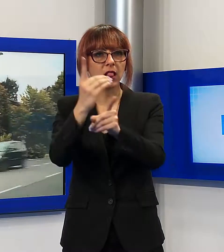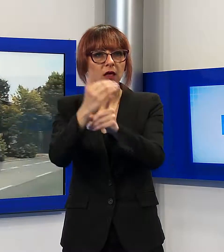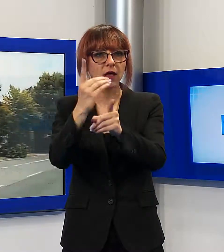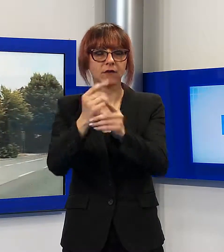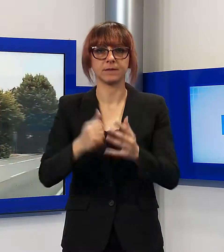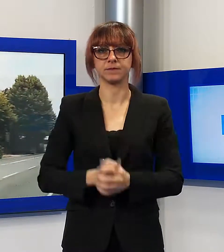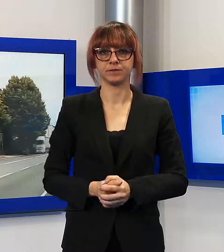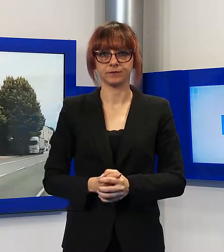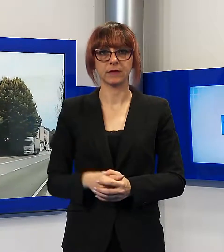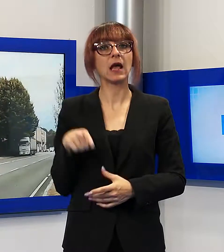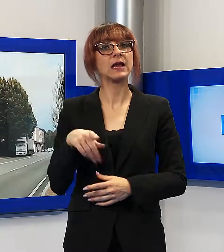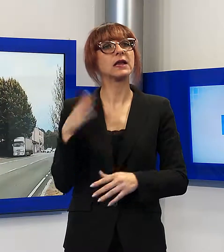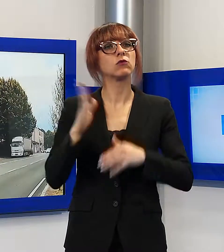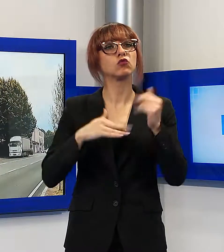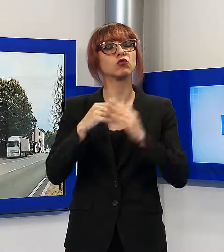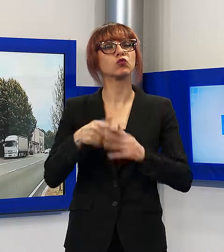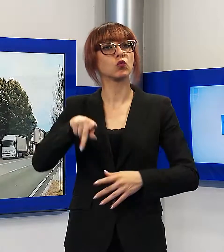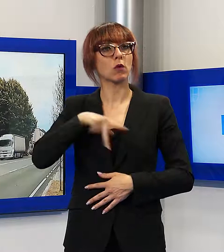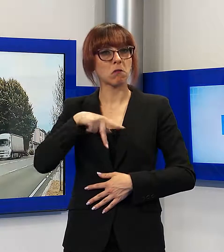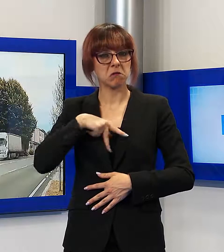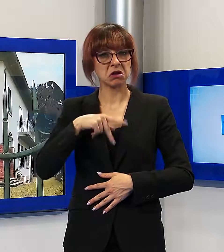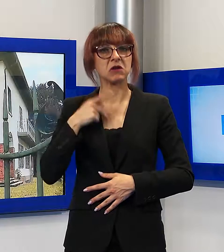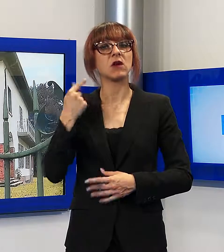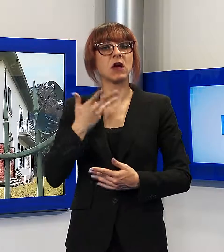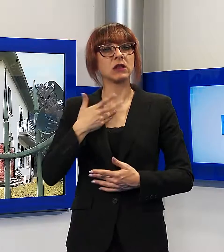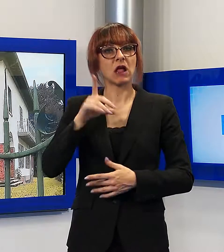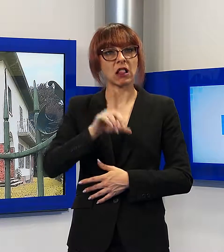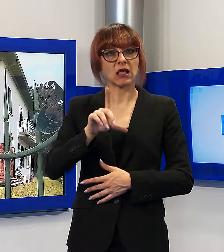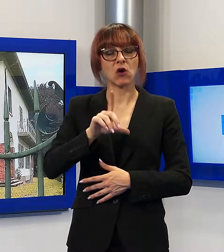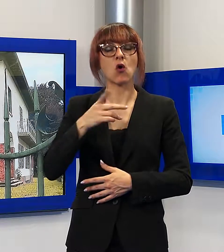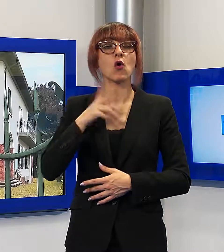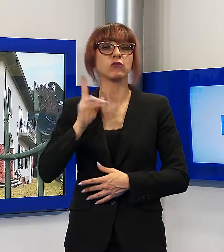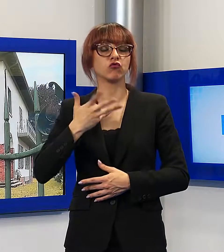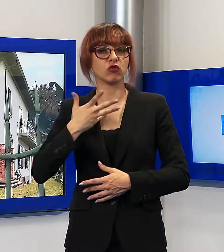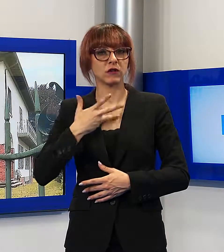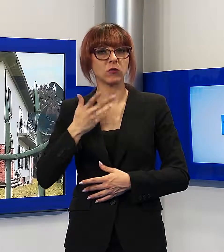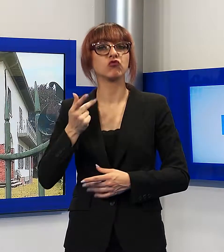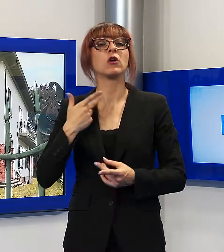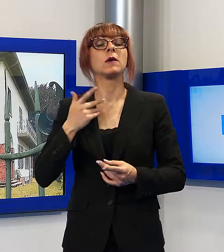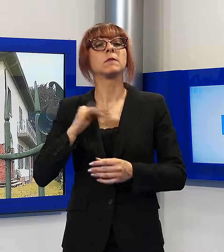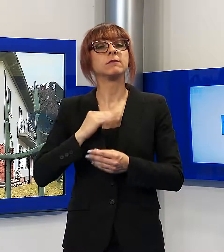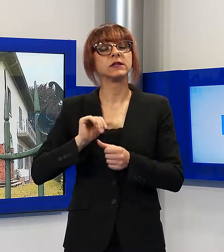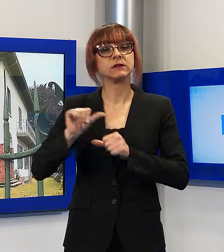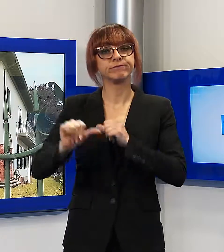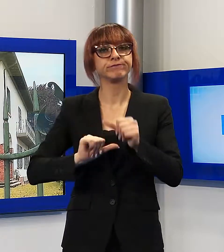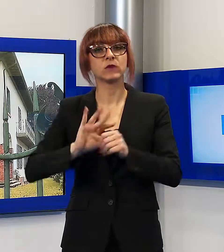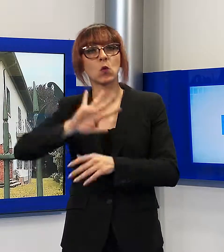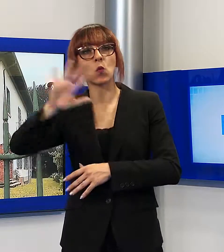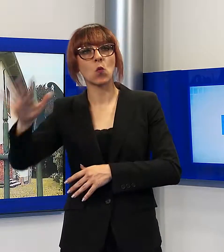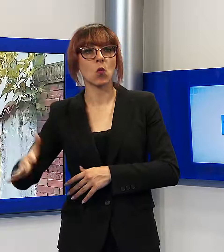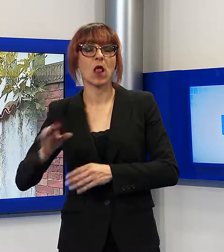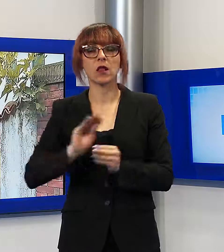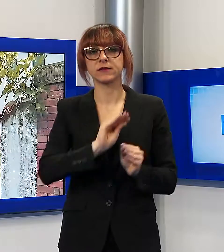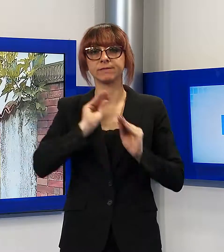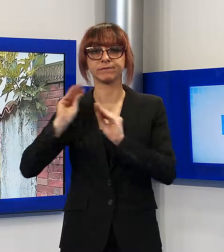struttura privata, il gestore ha comunicato la disponibilità di un immobile in viale Matteo Civitali, immobile sul quale in questi giorni